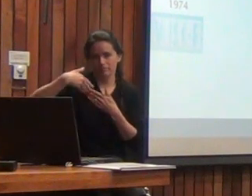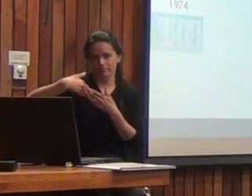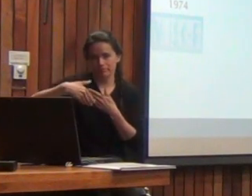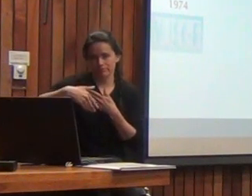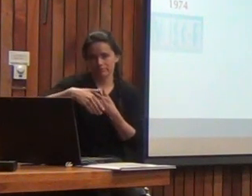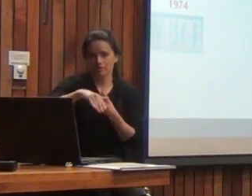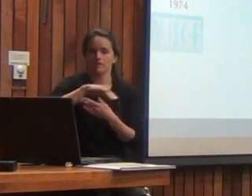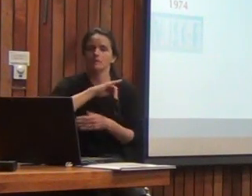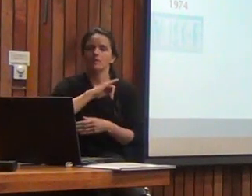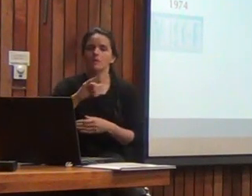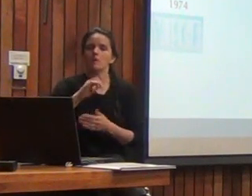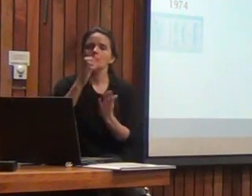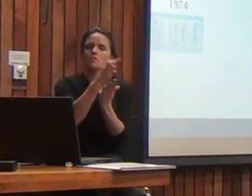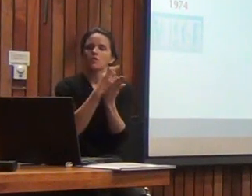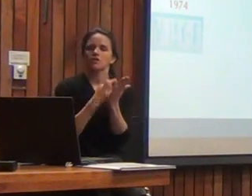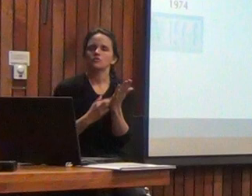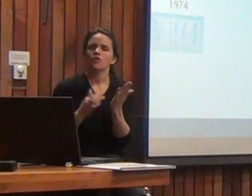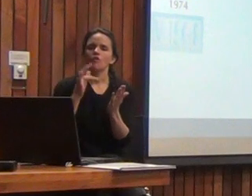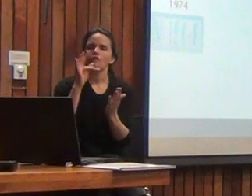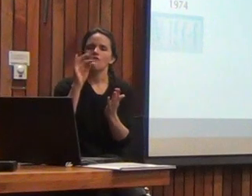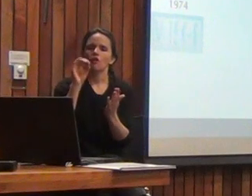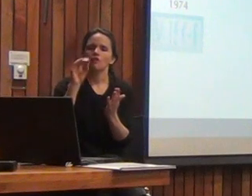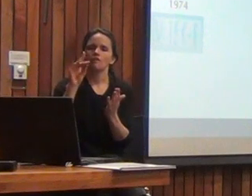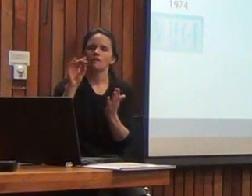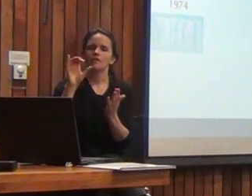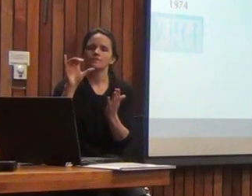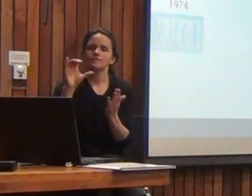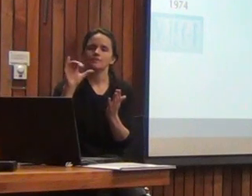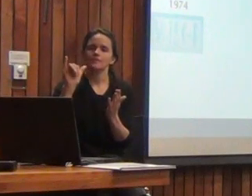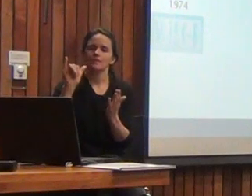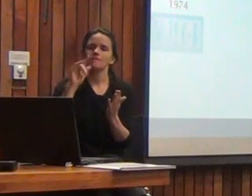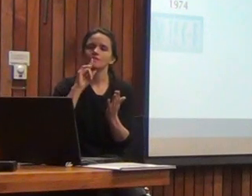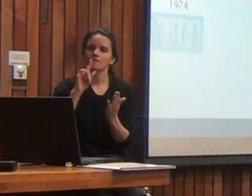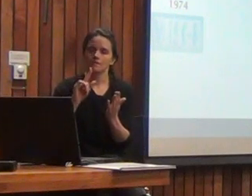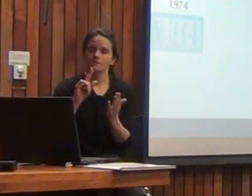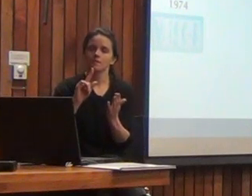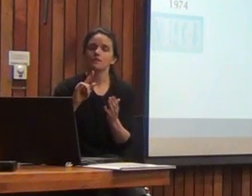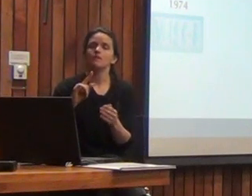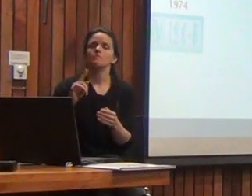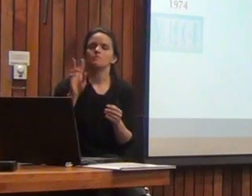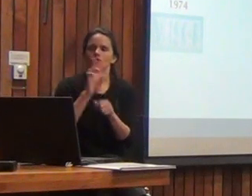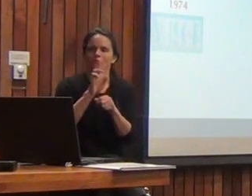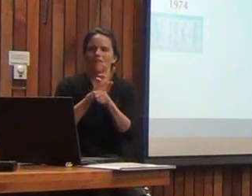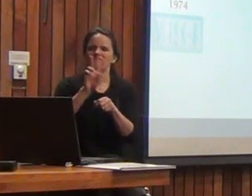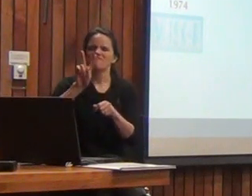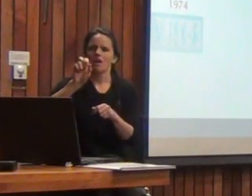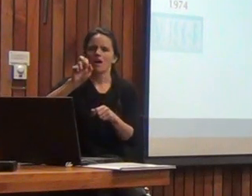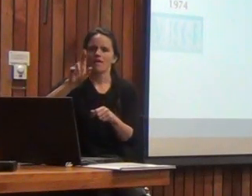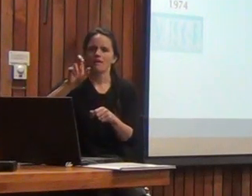gracias a un proyecto Fondesit que ganó la profesora Valera Ramírez de esta universidad,